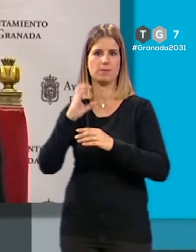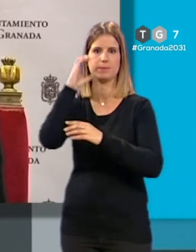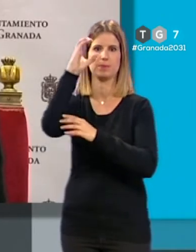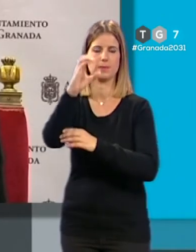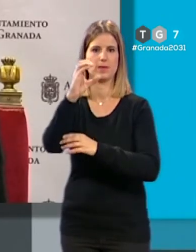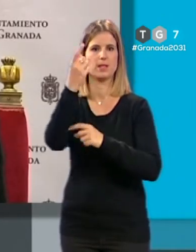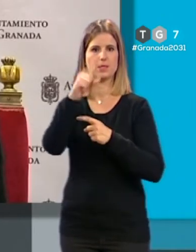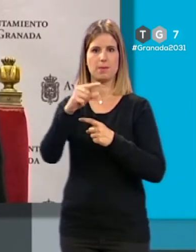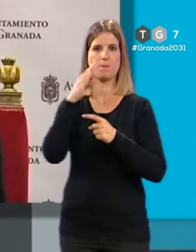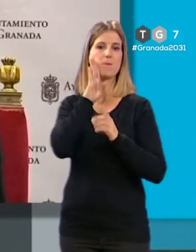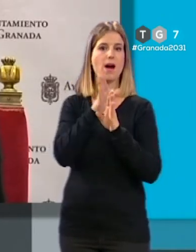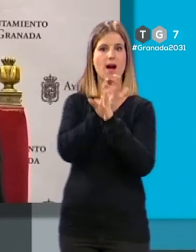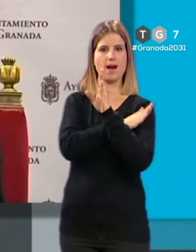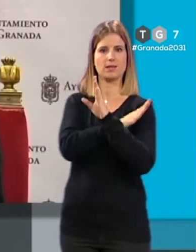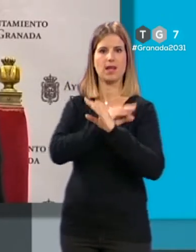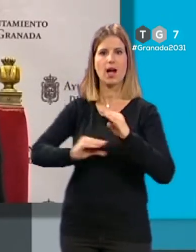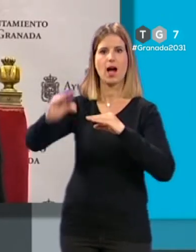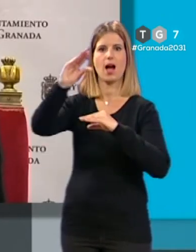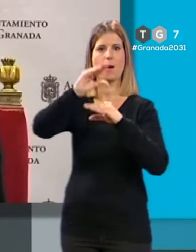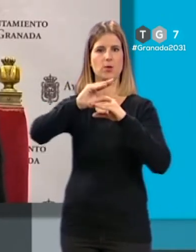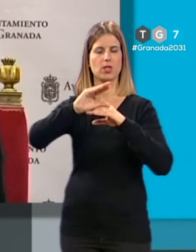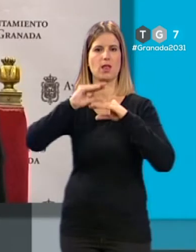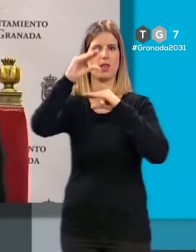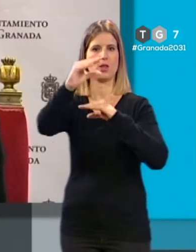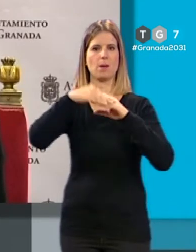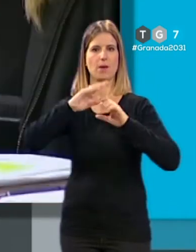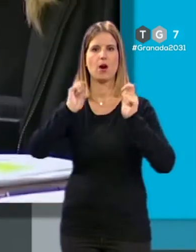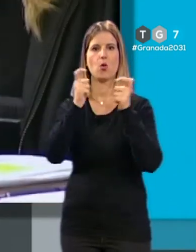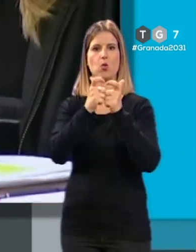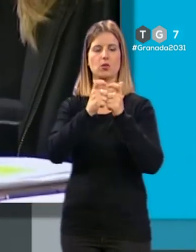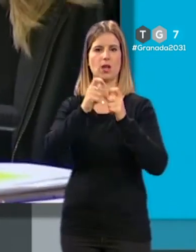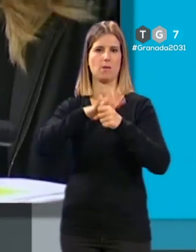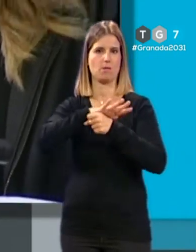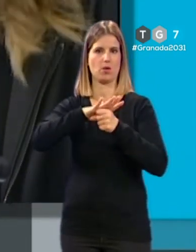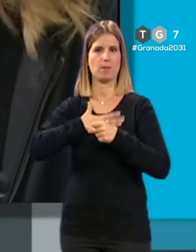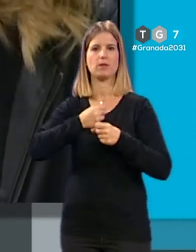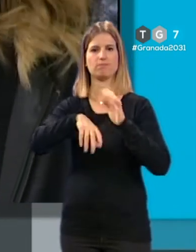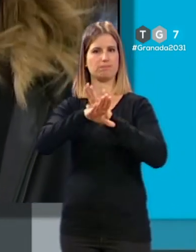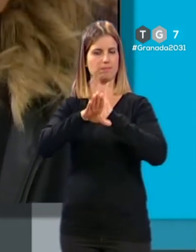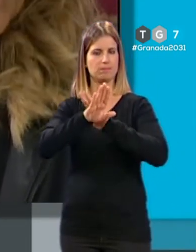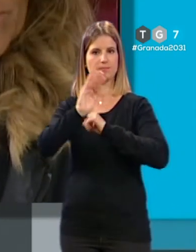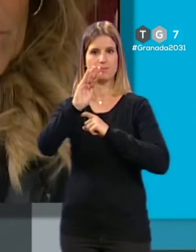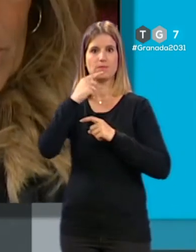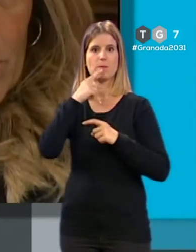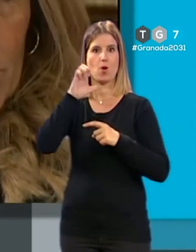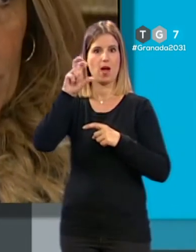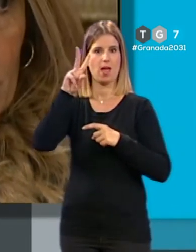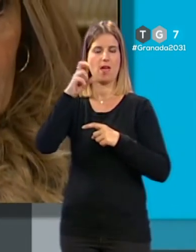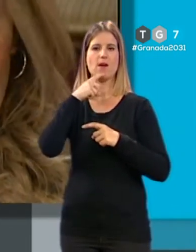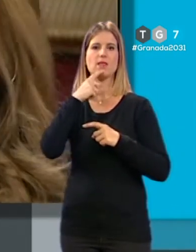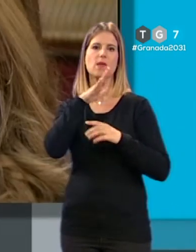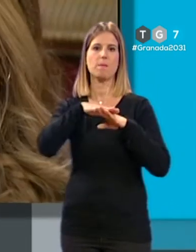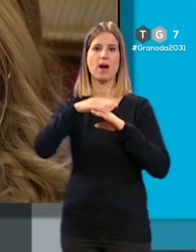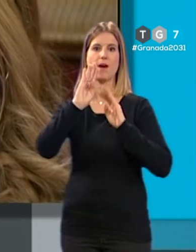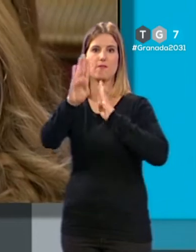aportaciones que había antes para el funcionamiento de las juntas municipales de distrito. Martina ha afirmado que en respuesta a las reivindicaciones vecinales